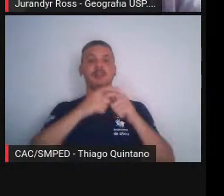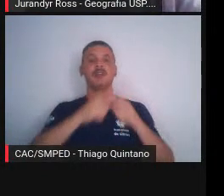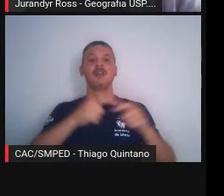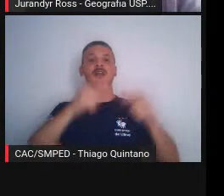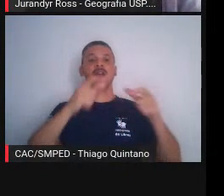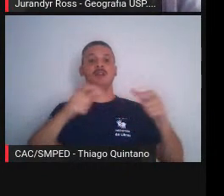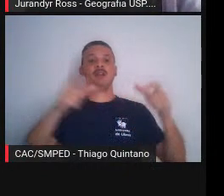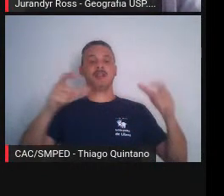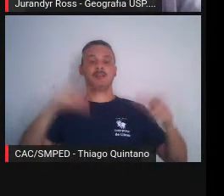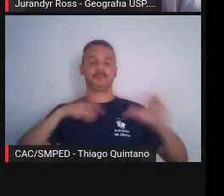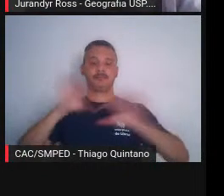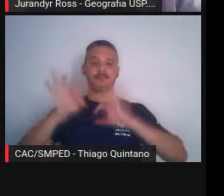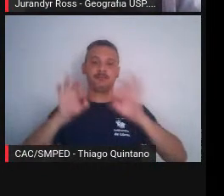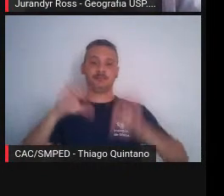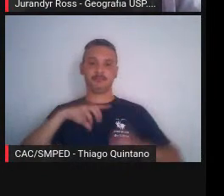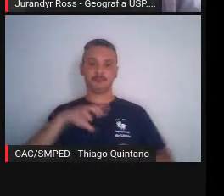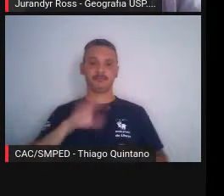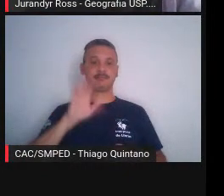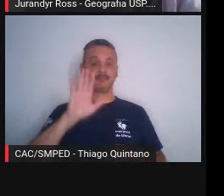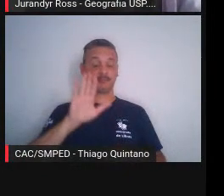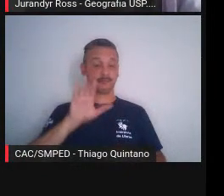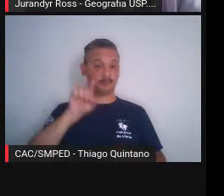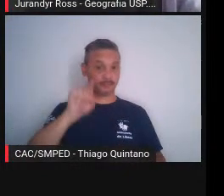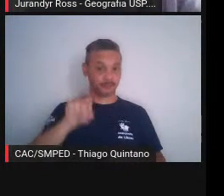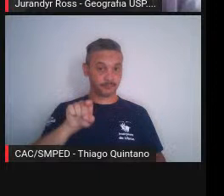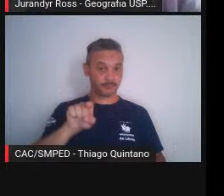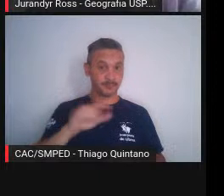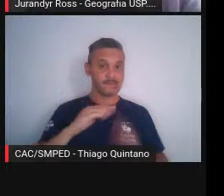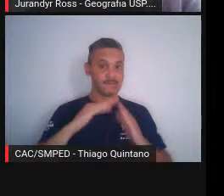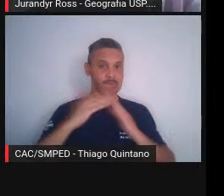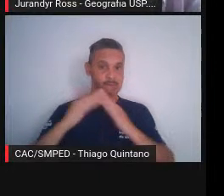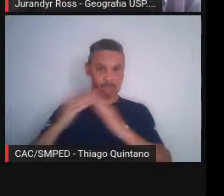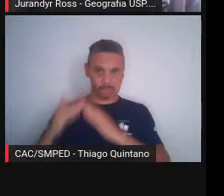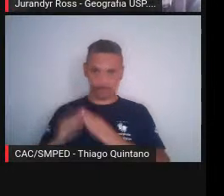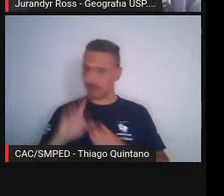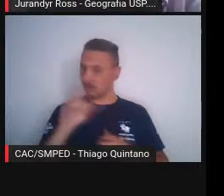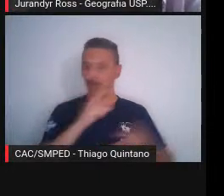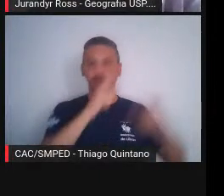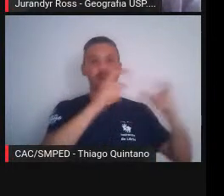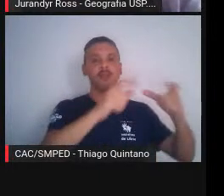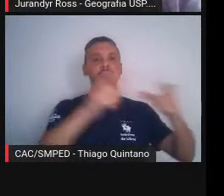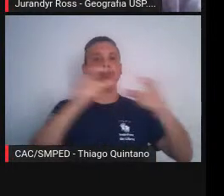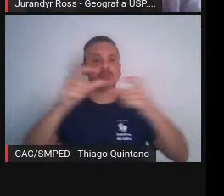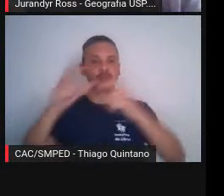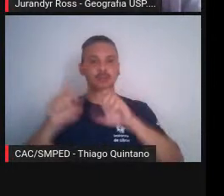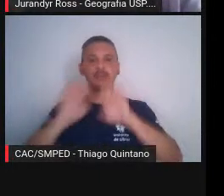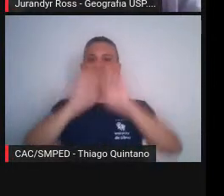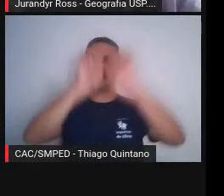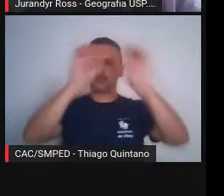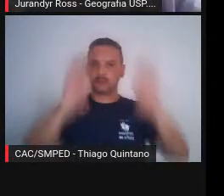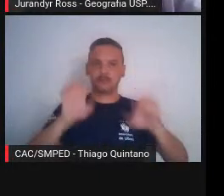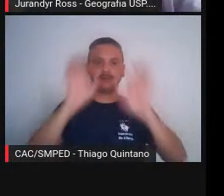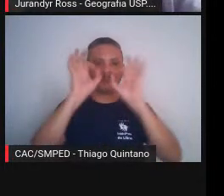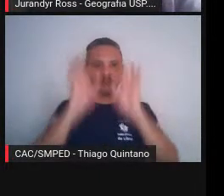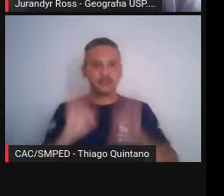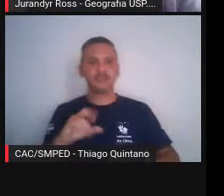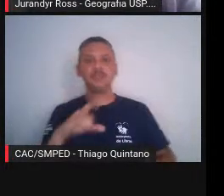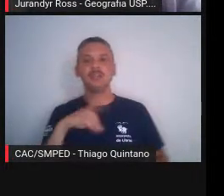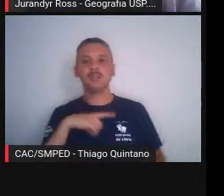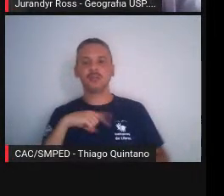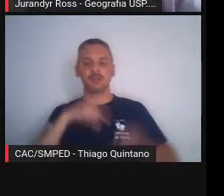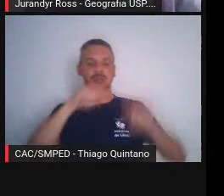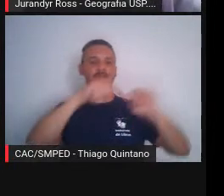espontânea, mas não se iludam, não são favelas, são bairros estruturados com loqueamento,